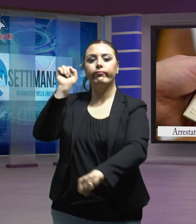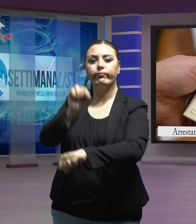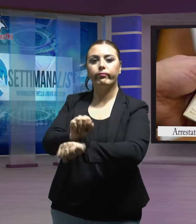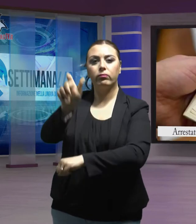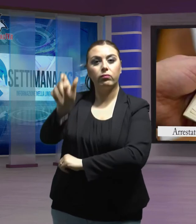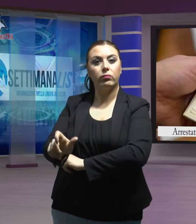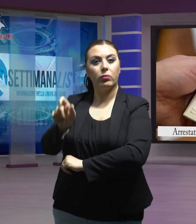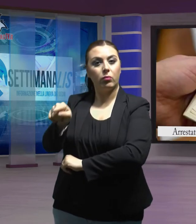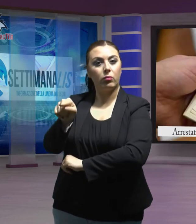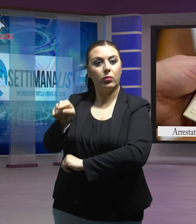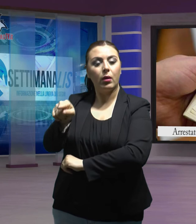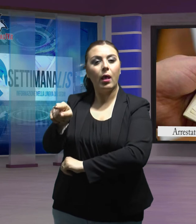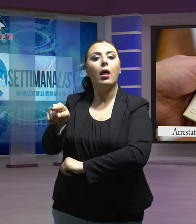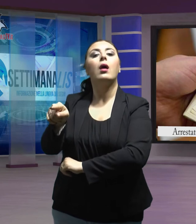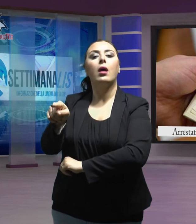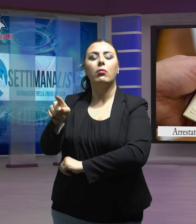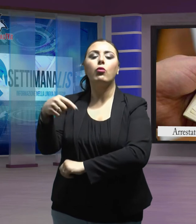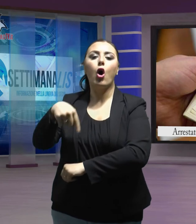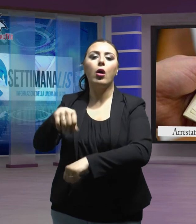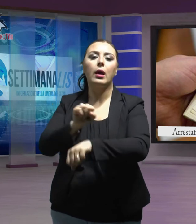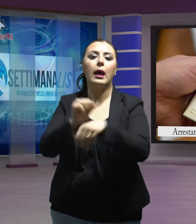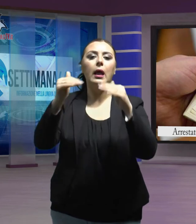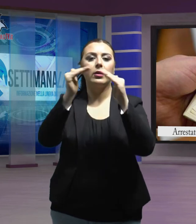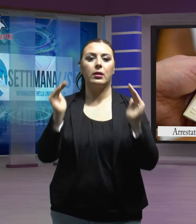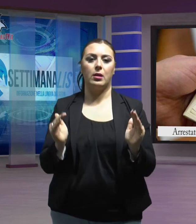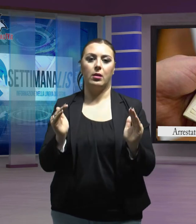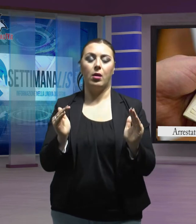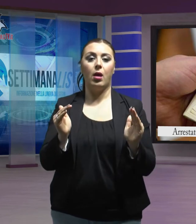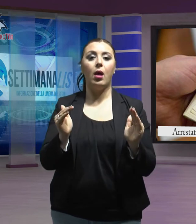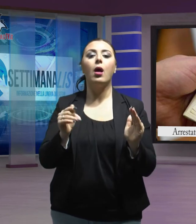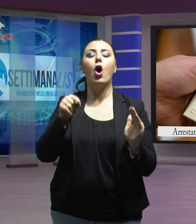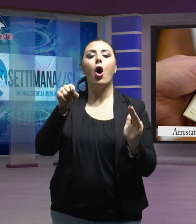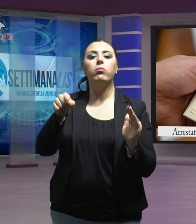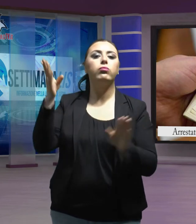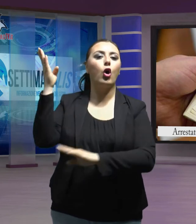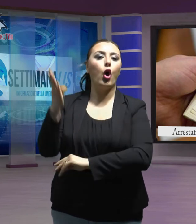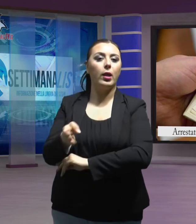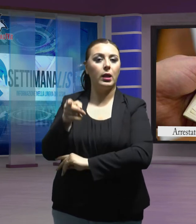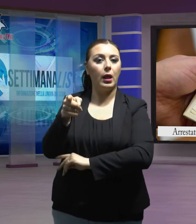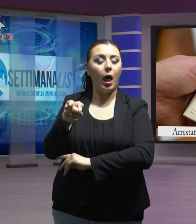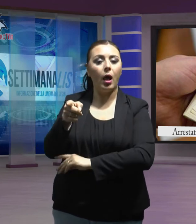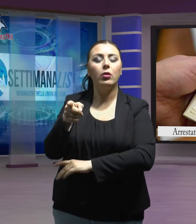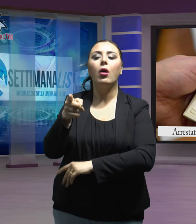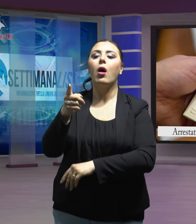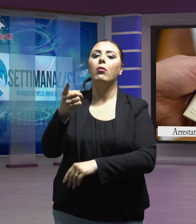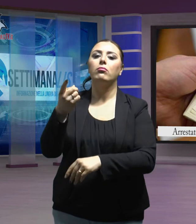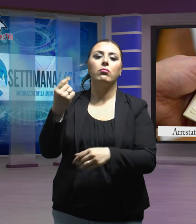sottoposto ai domiciliari. Per lui è scattata anche l'interdizione dai